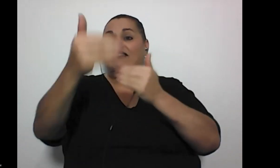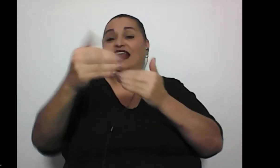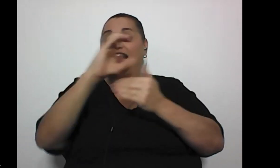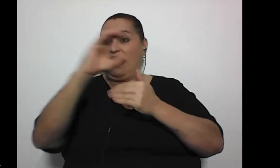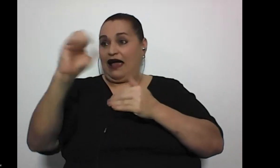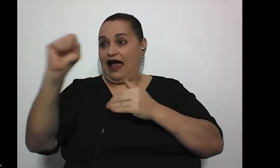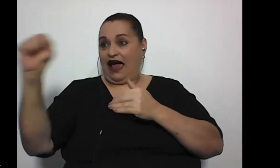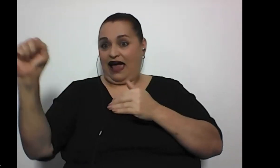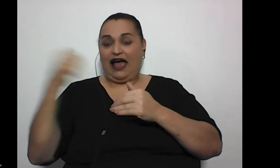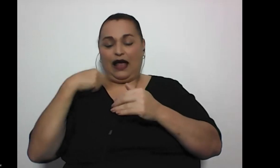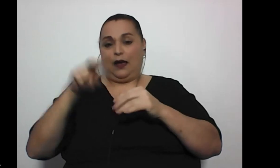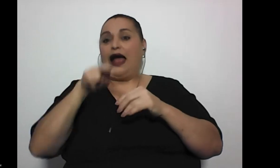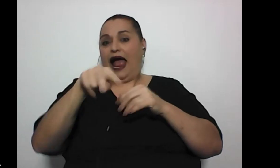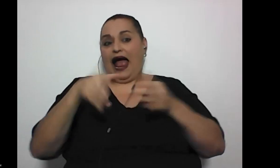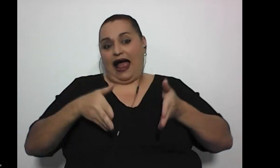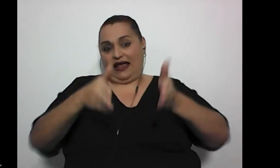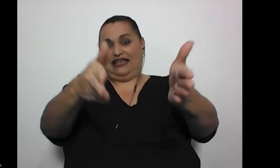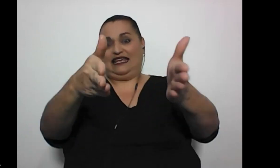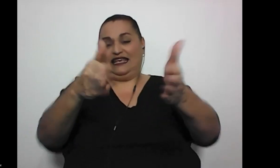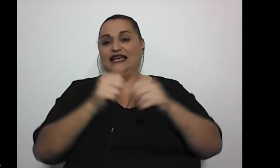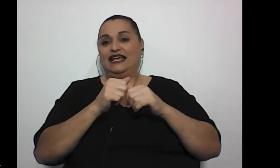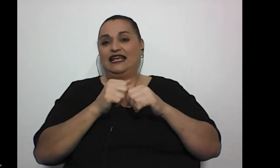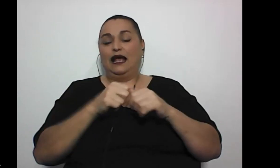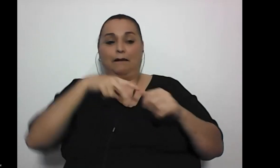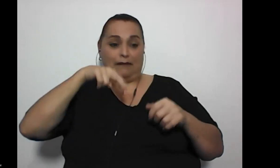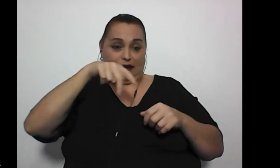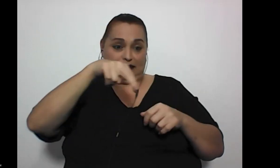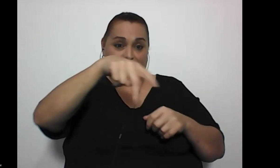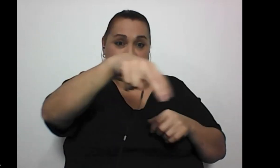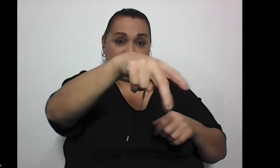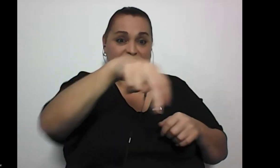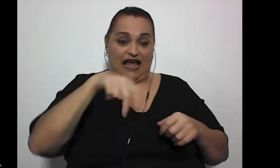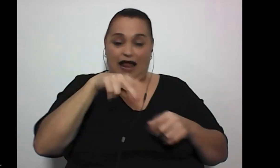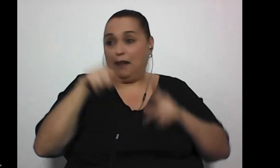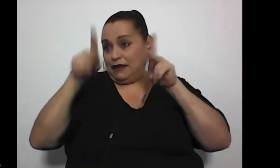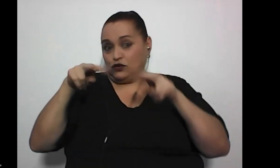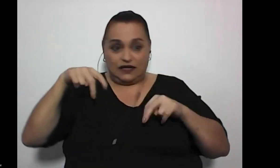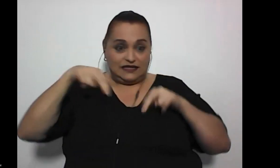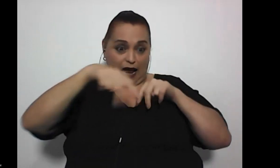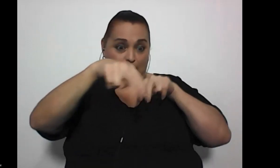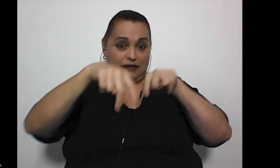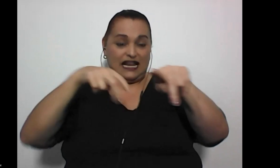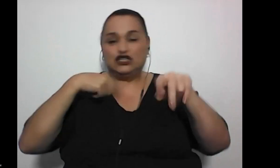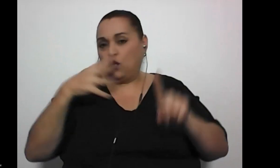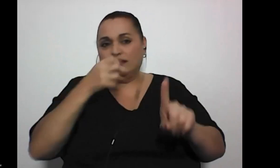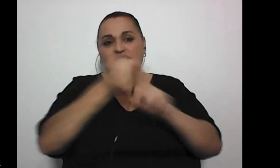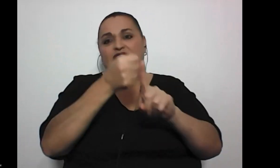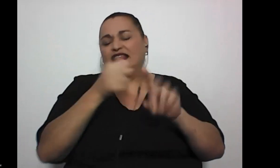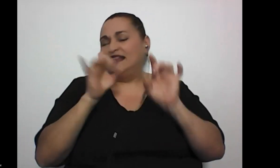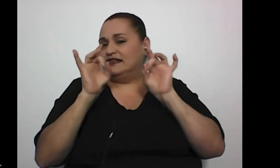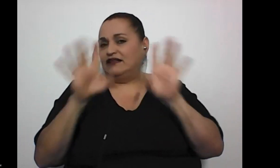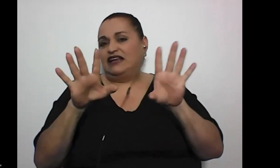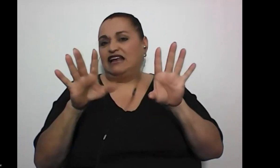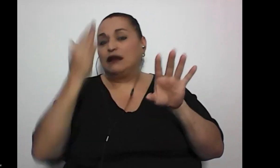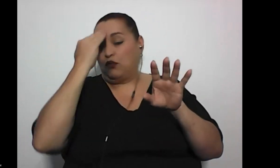social, lo más ilógico que puede ser un boulevard es para transitar, ¿verdad? Para los peatones transitar, tuve un accidente terrible porque había una,